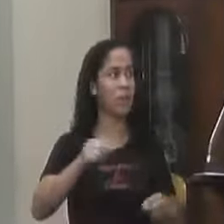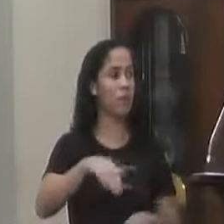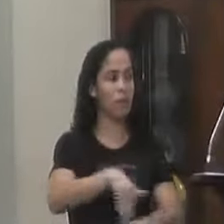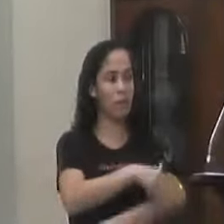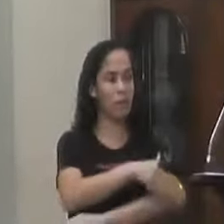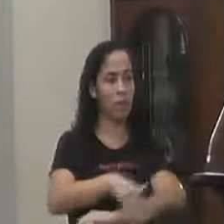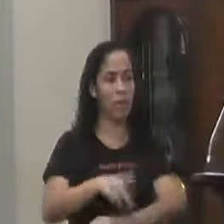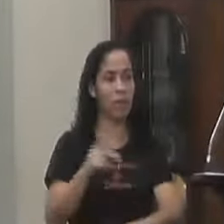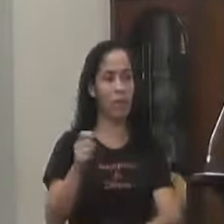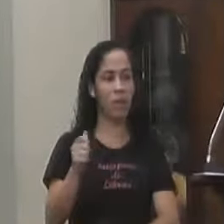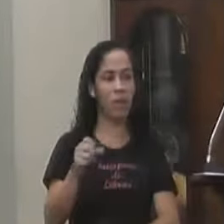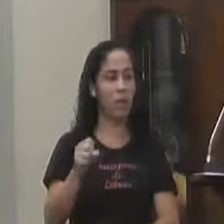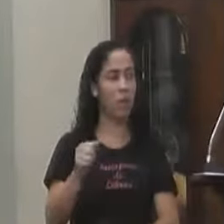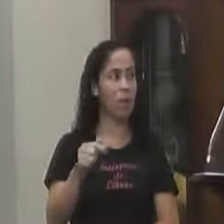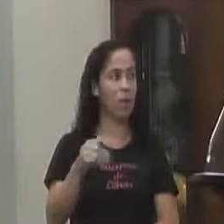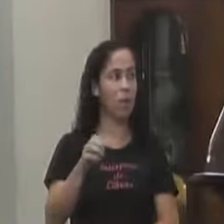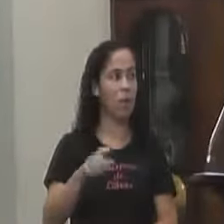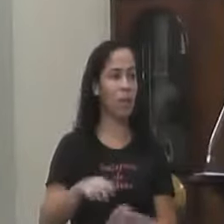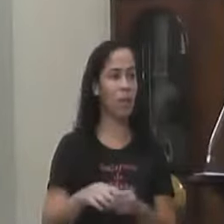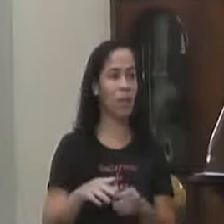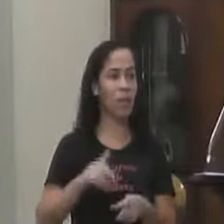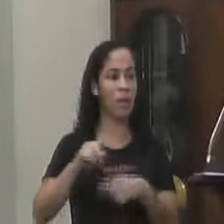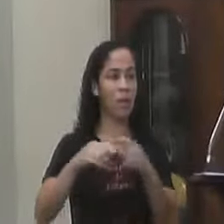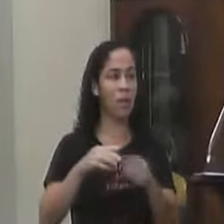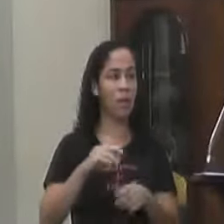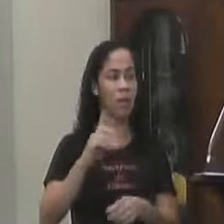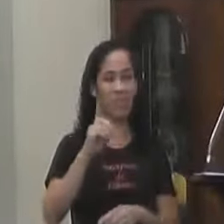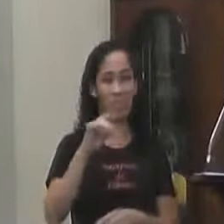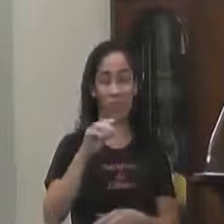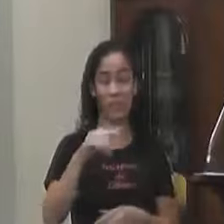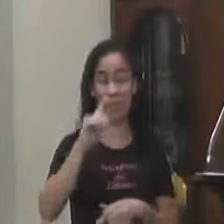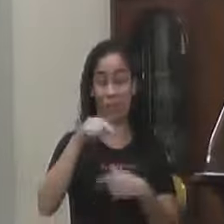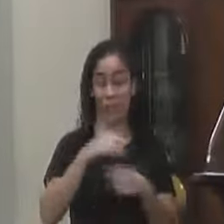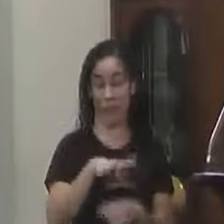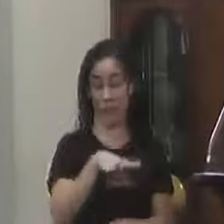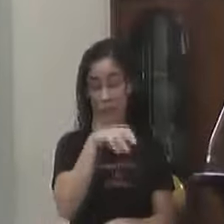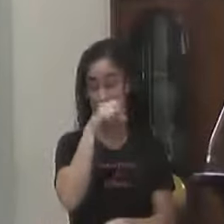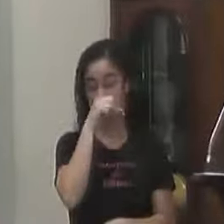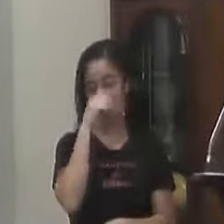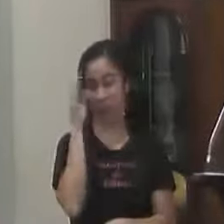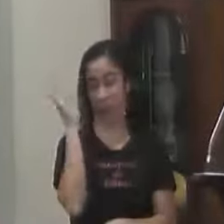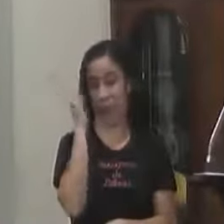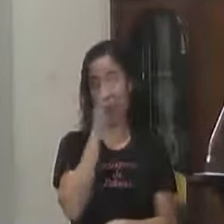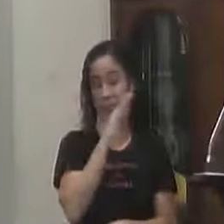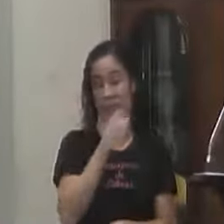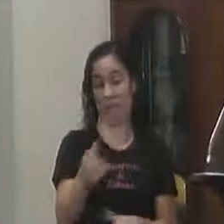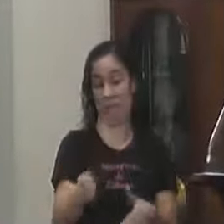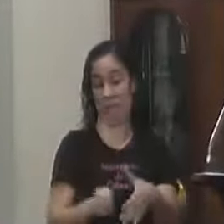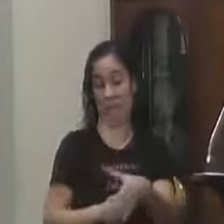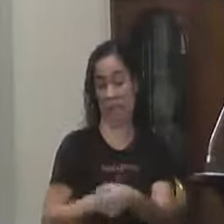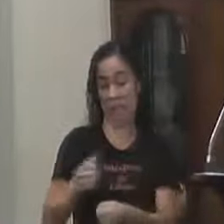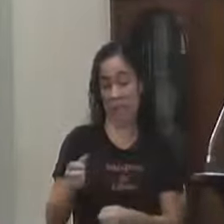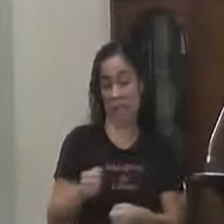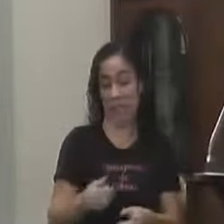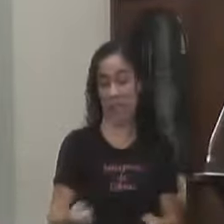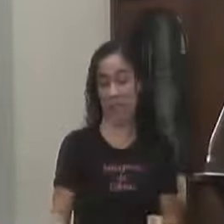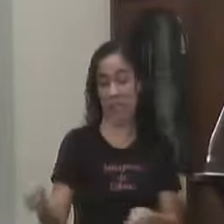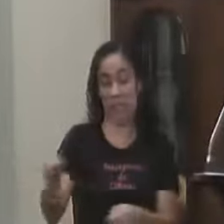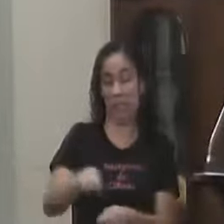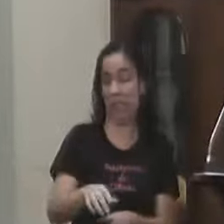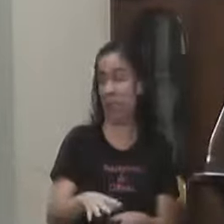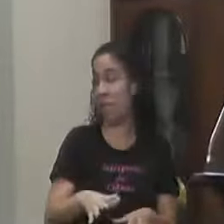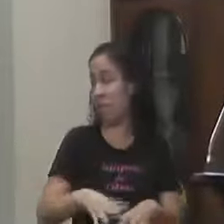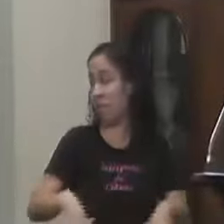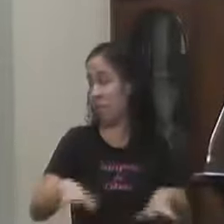na estrada Da passagem Aí depois passa alguns dias Você vai lá Pô Você puxar aquilo Com a enxada Você tentar jogar Em algum lugar